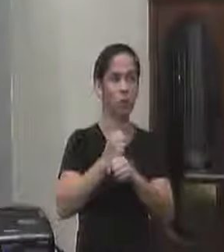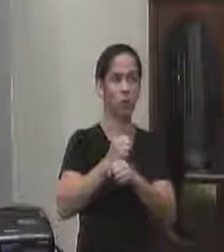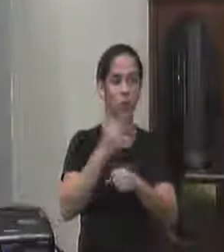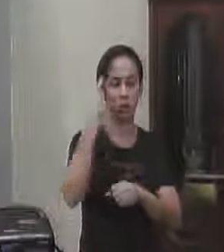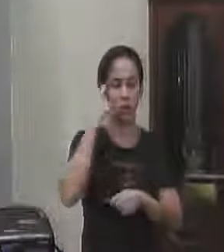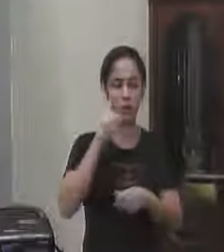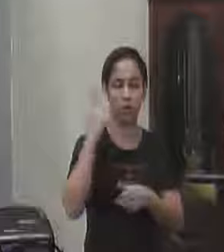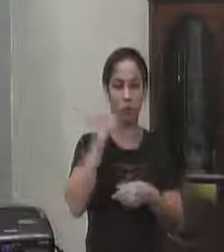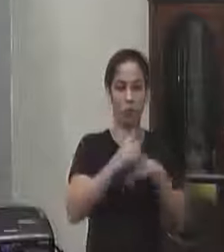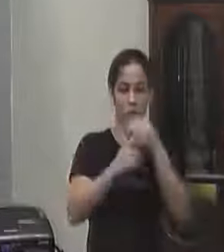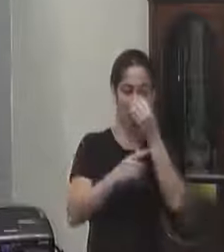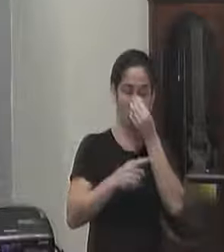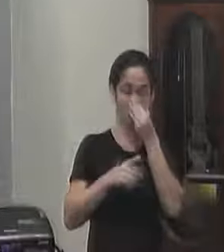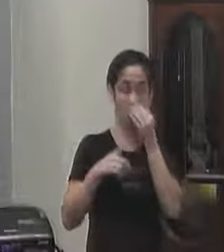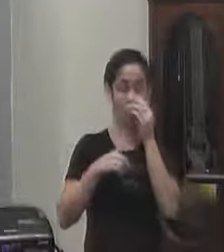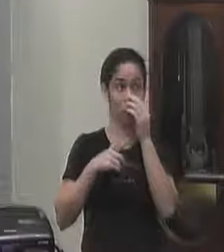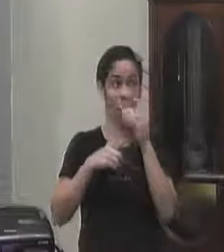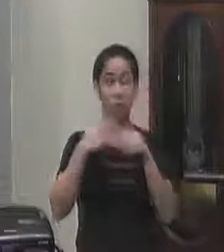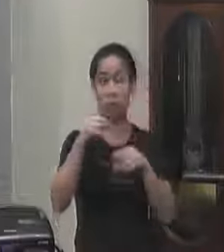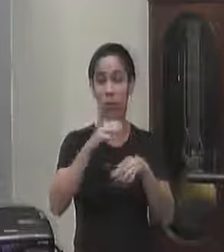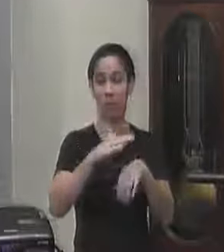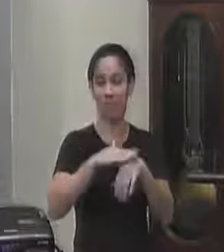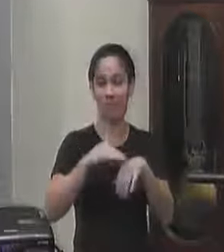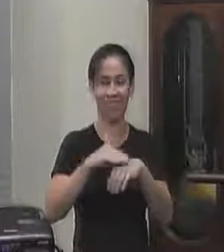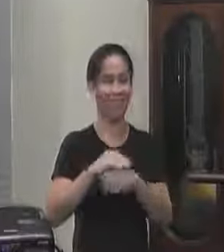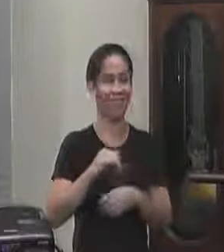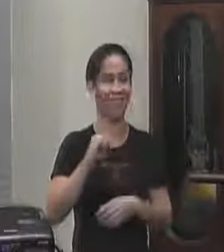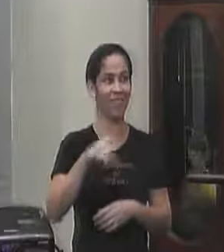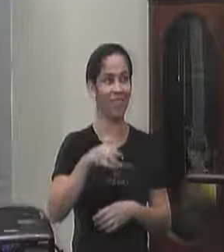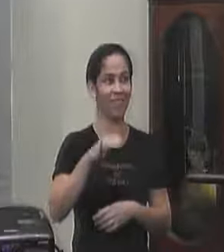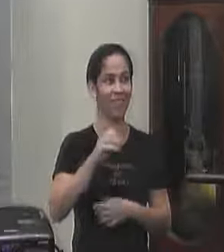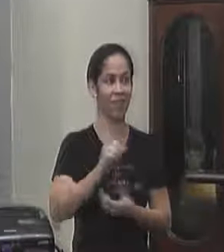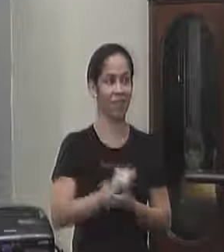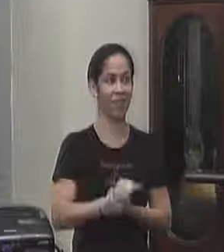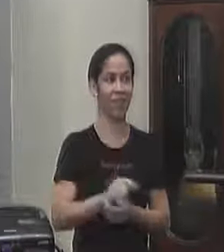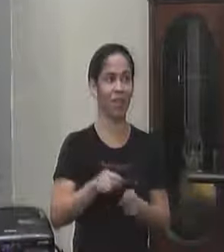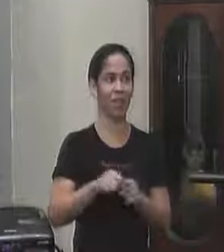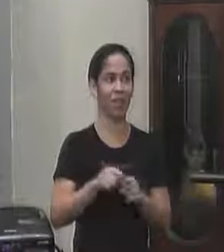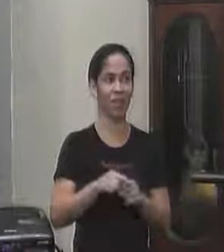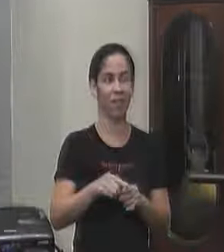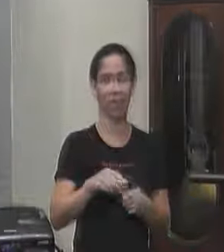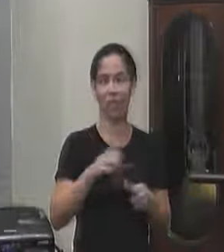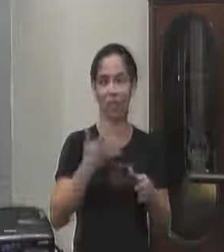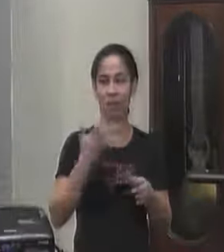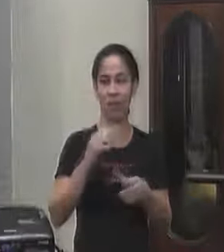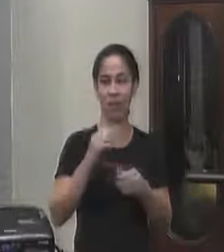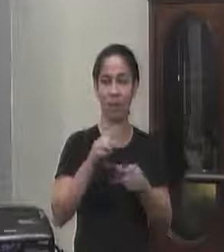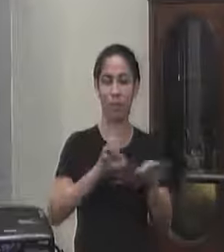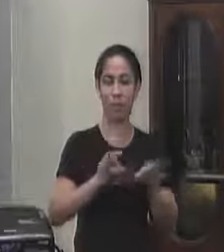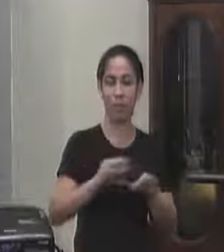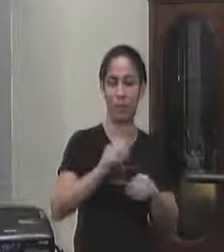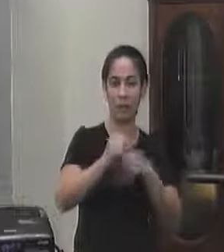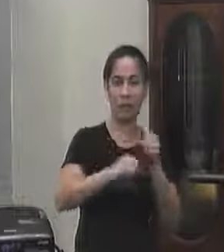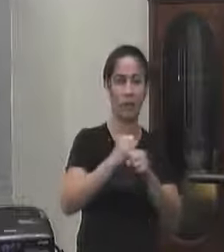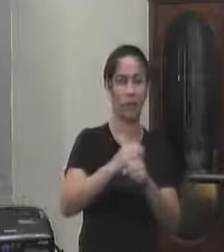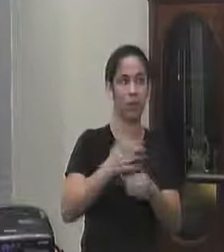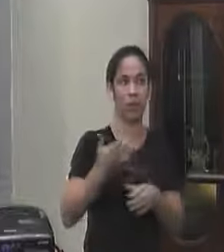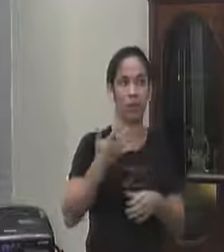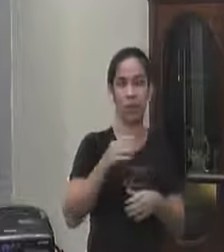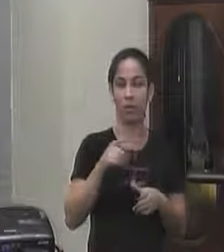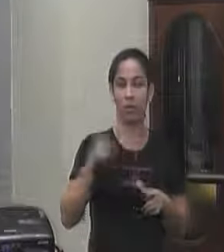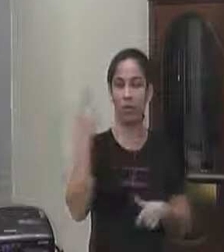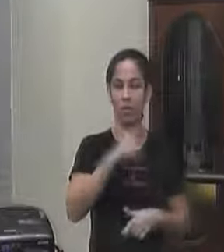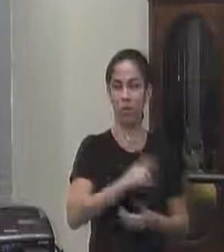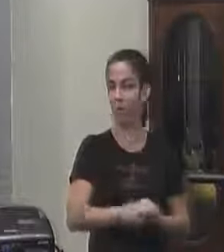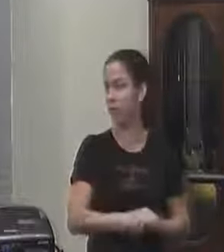se eu vou conseguir tem um outro pedido também aqui uma outra indicação tá dentro da minha previsão vamos torcer pra gente conseguir tá bom